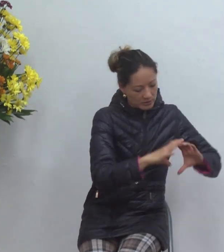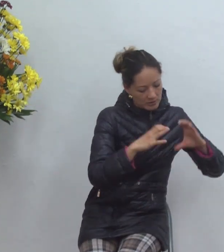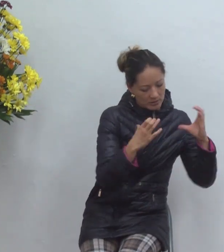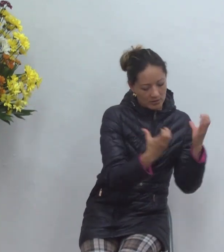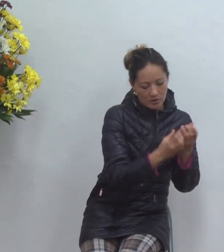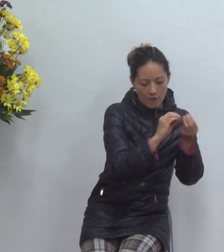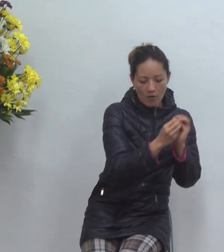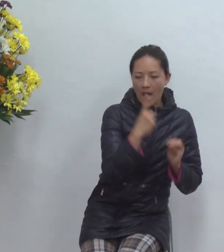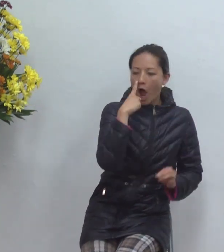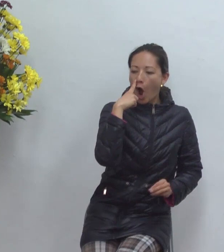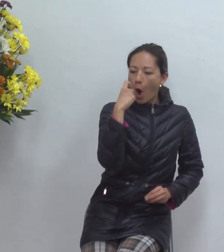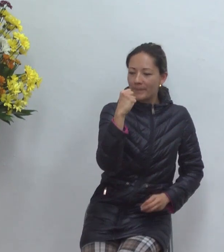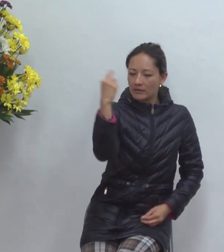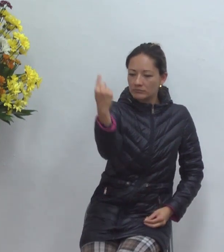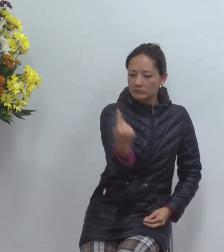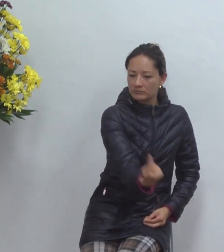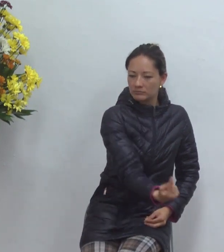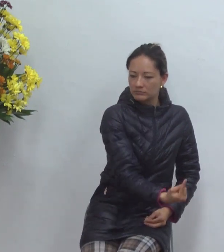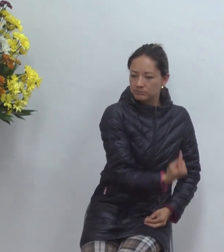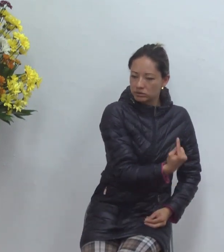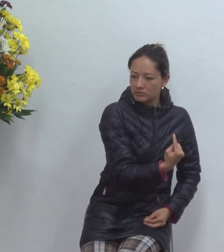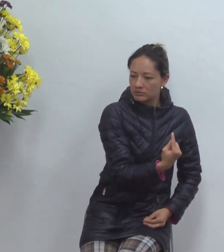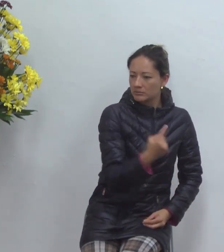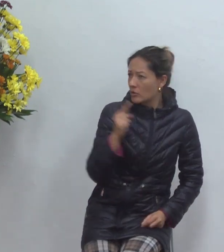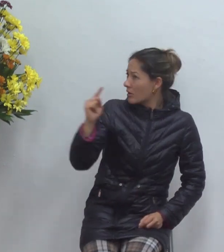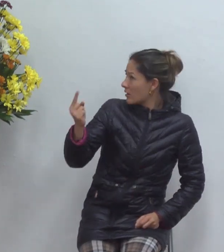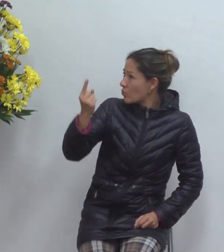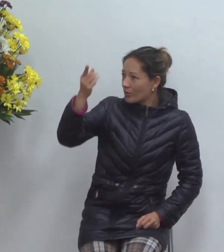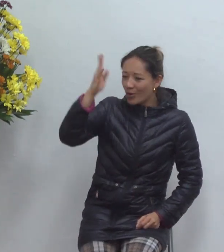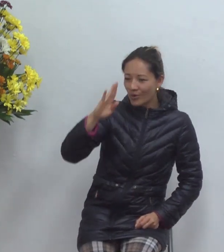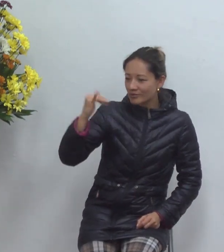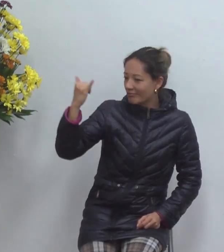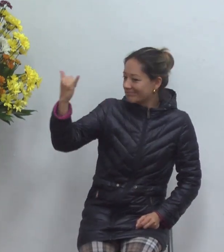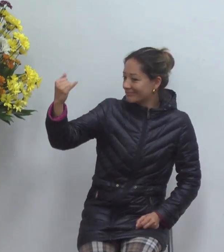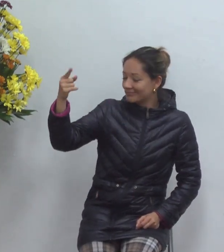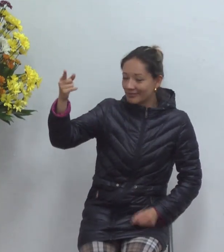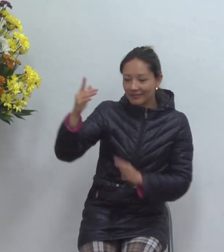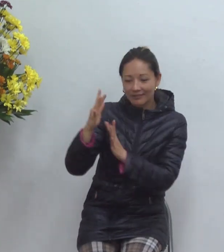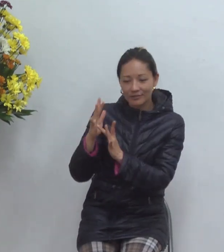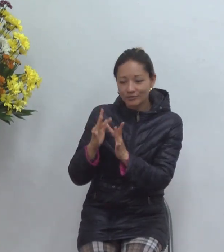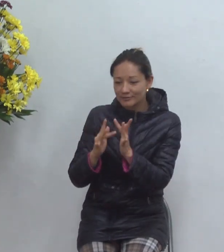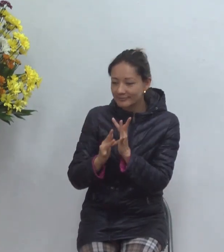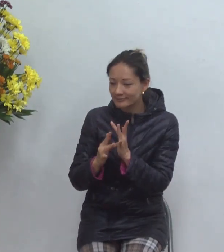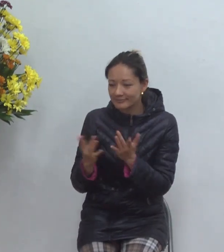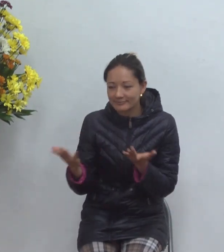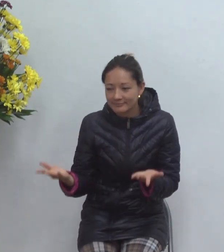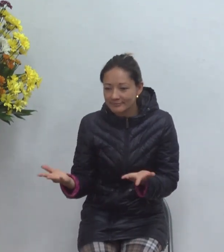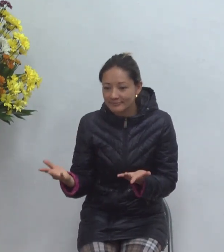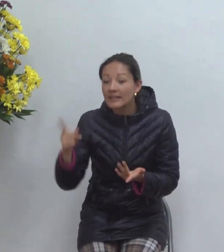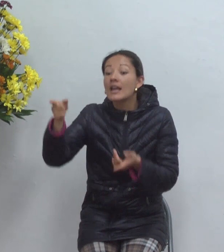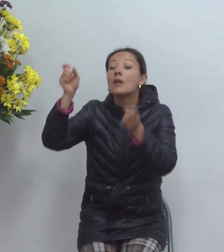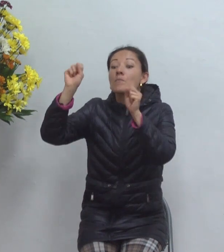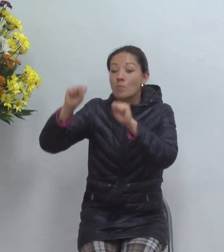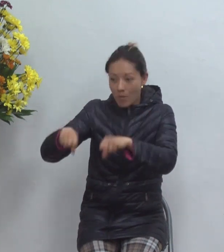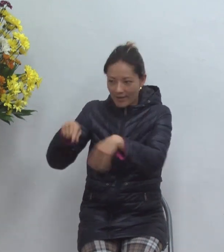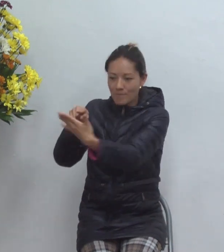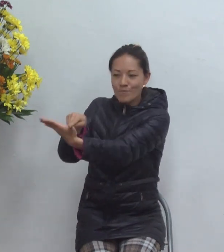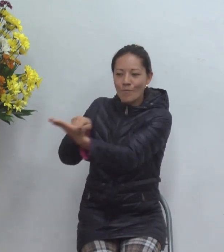no son Dios como él es el único Dios que se hizo hombre solamente él puede darnos a conocer la